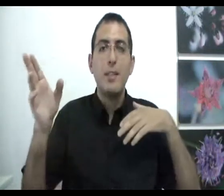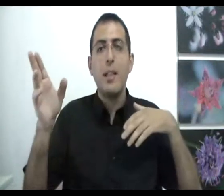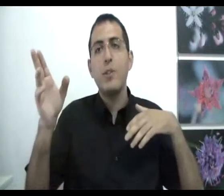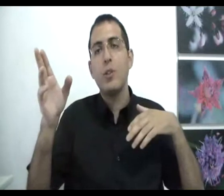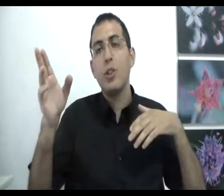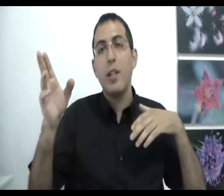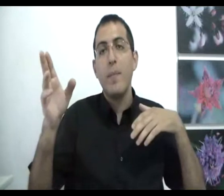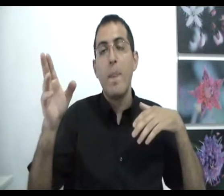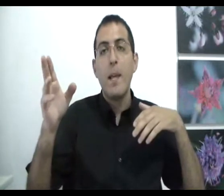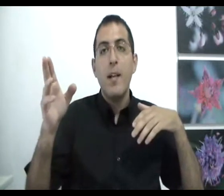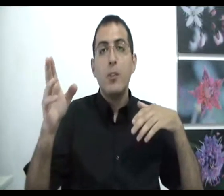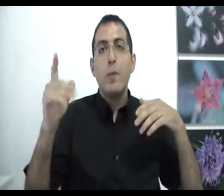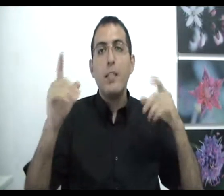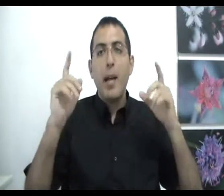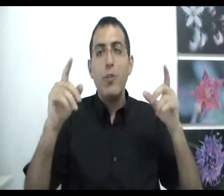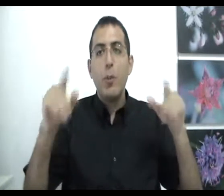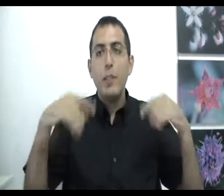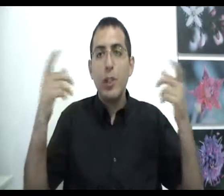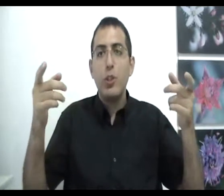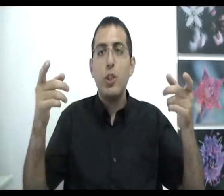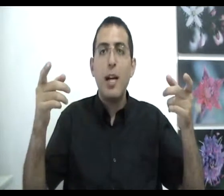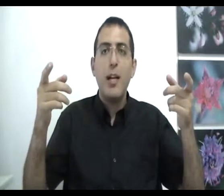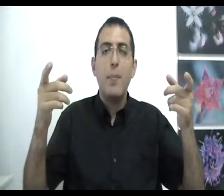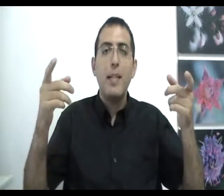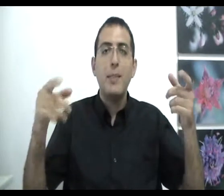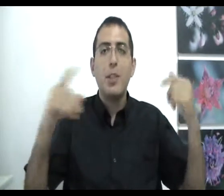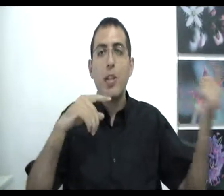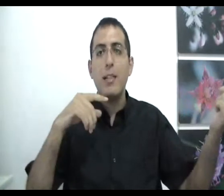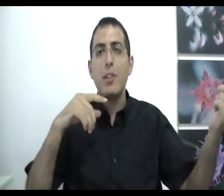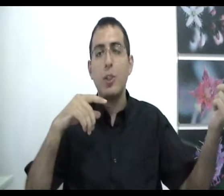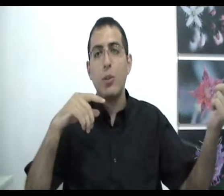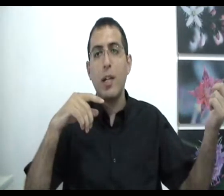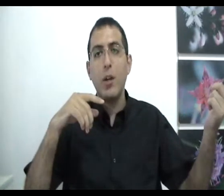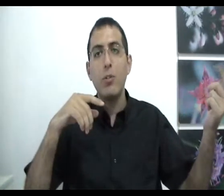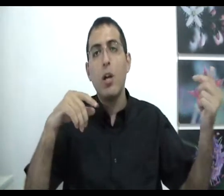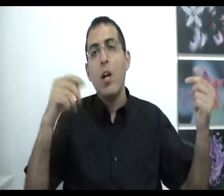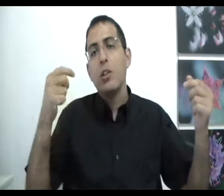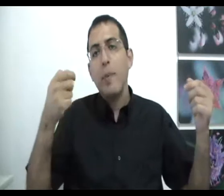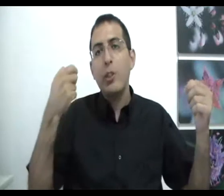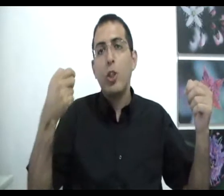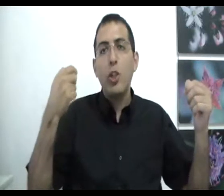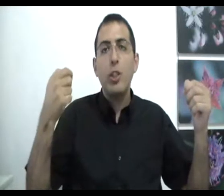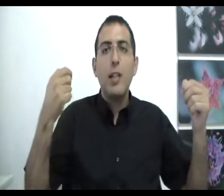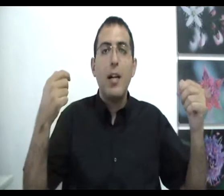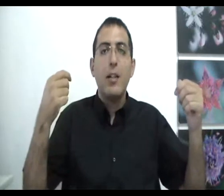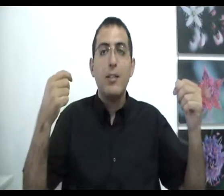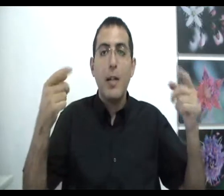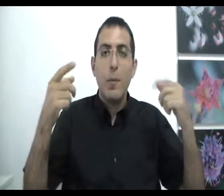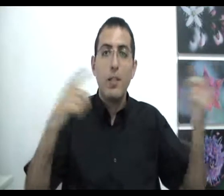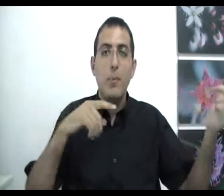צריך להמציא עוד שיטה זאת אומרת שברגע שאתה אומר שיש עוד שיטה בעצם אתה שללת את השיטות האחרות זאת אומרת שכל שיטה די אם אומרת שהן